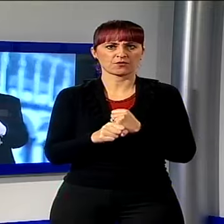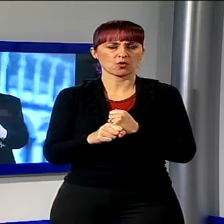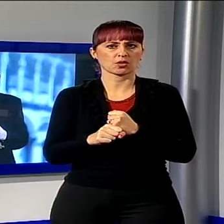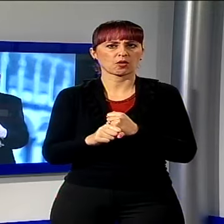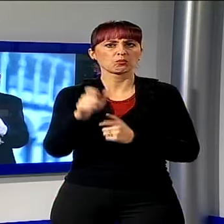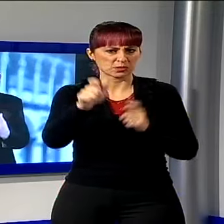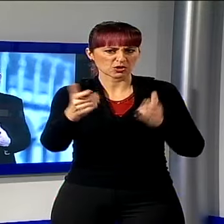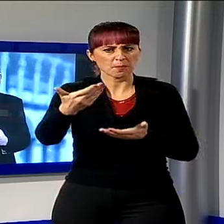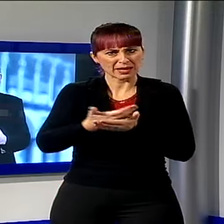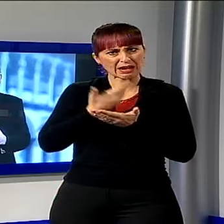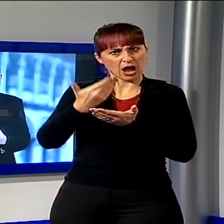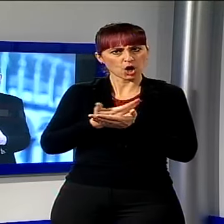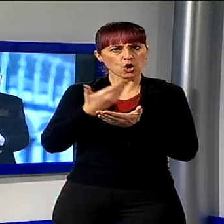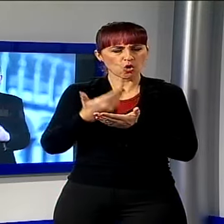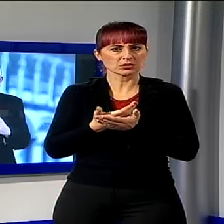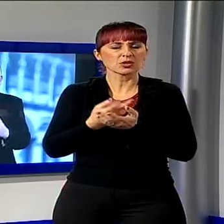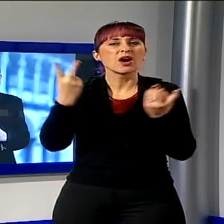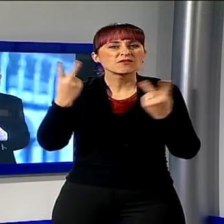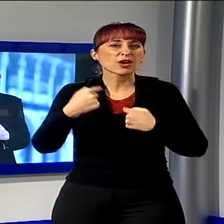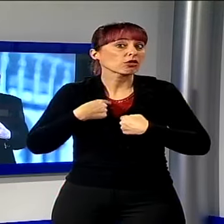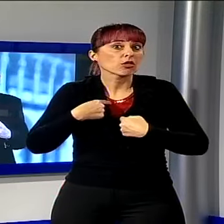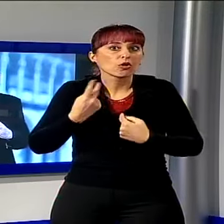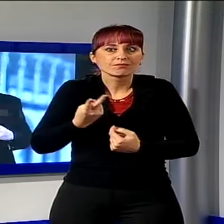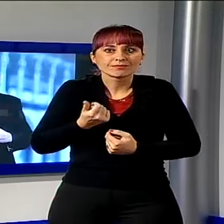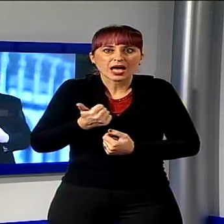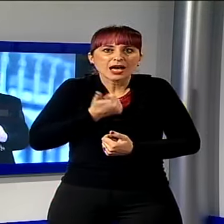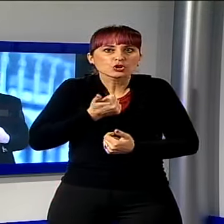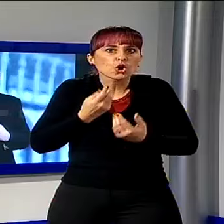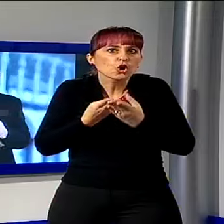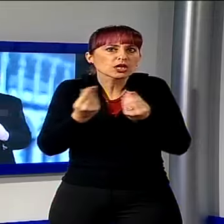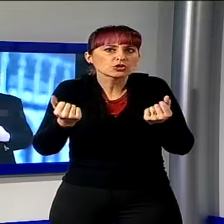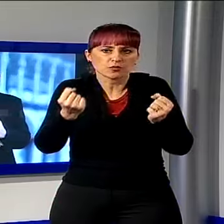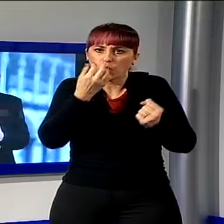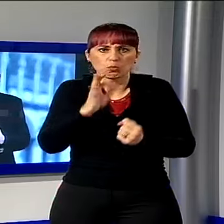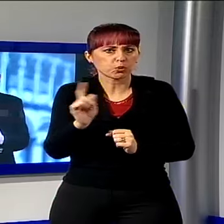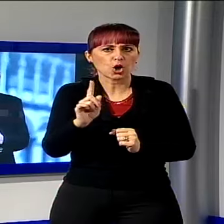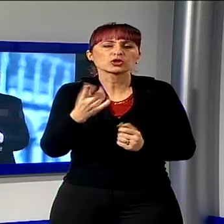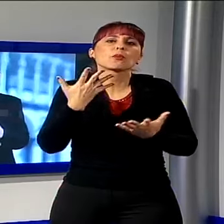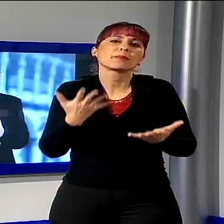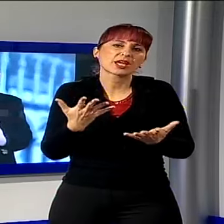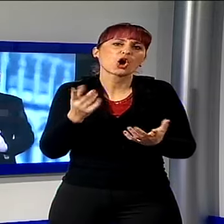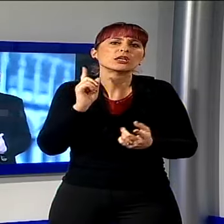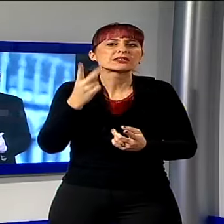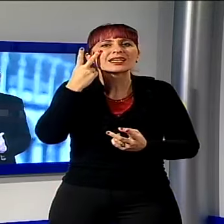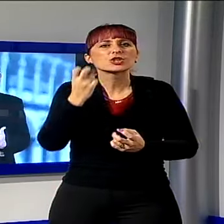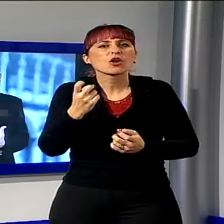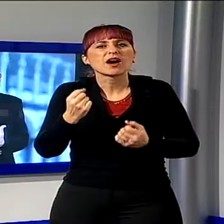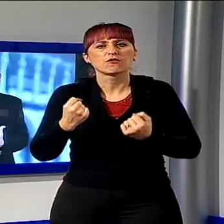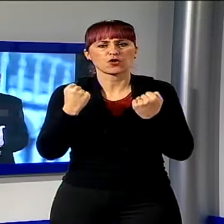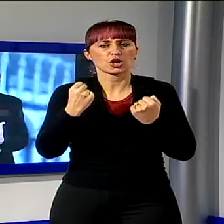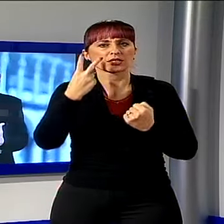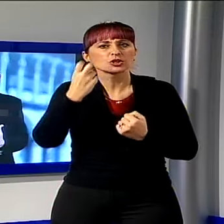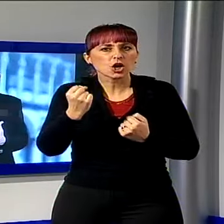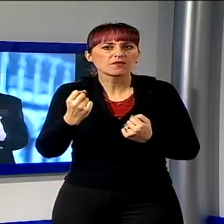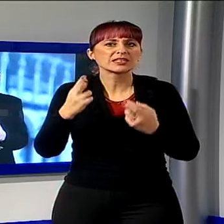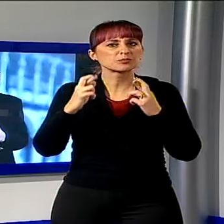forze per ovviamente risolverlo, ma insieme, ritrovando forza, speranza, io credo che questo sia possibile.